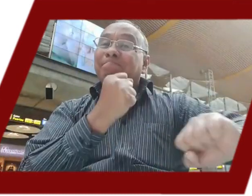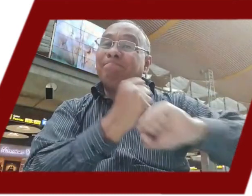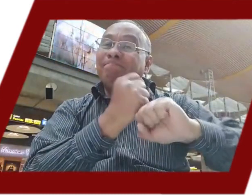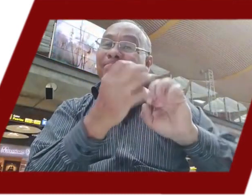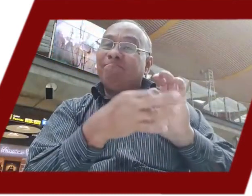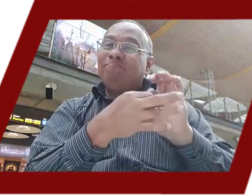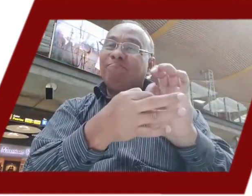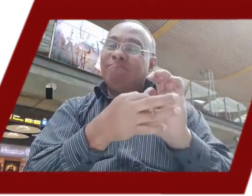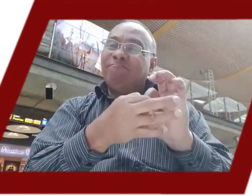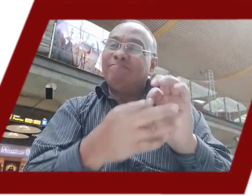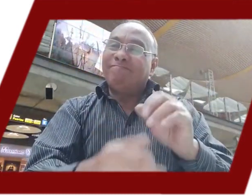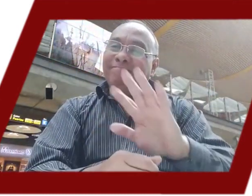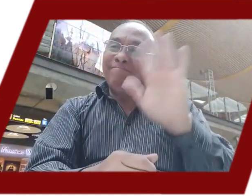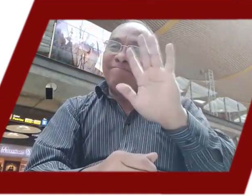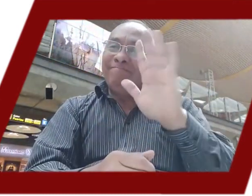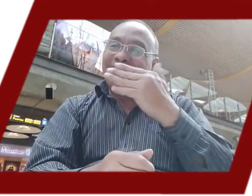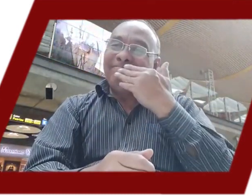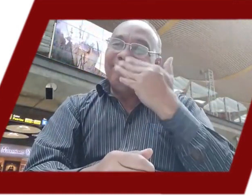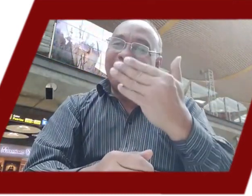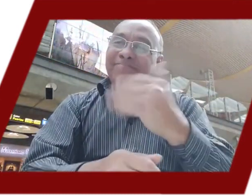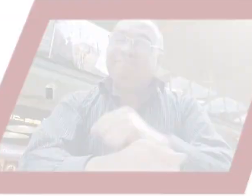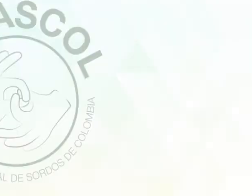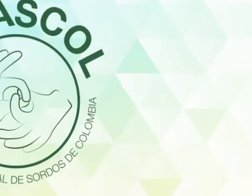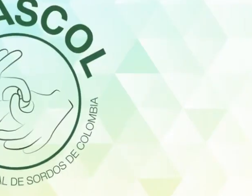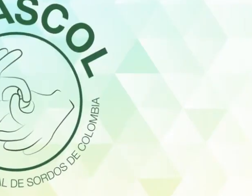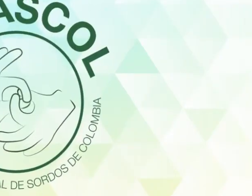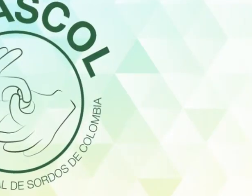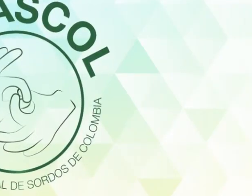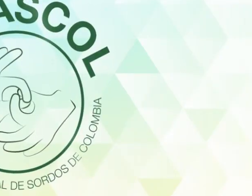Todo esto con el apoyo del Ministerio TIC. Nos vemos. Gracias.